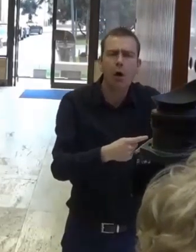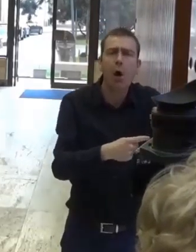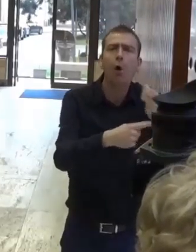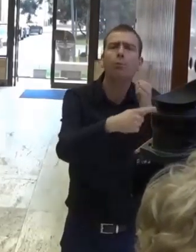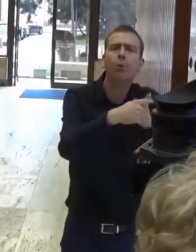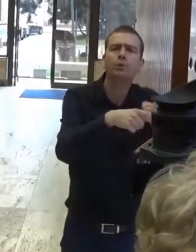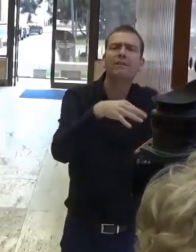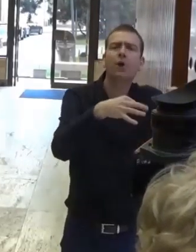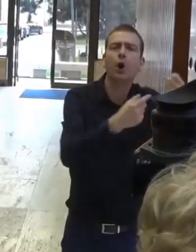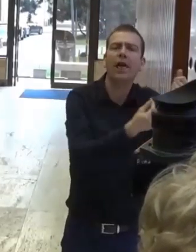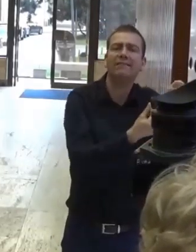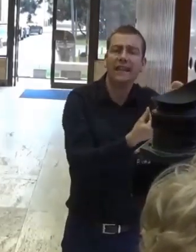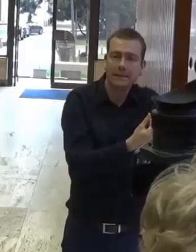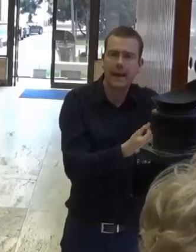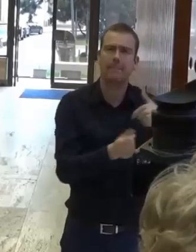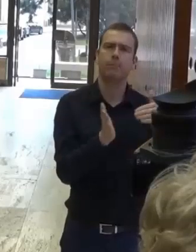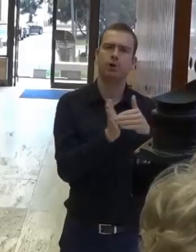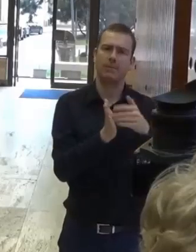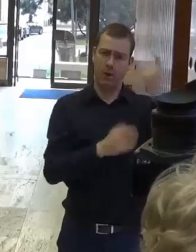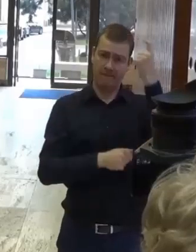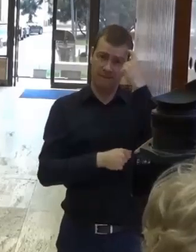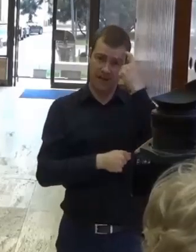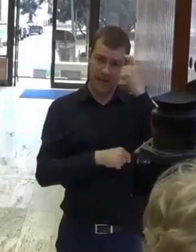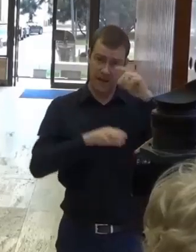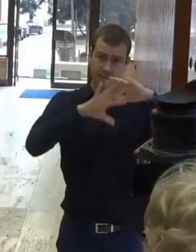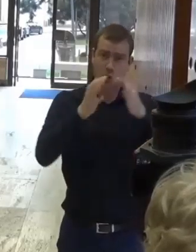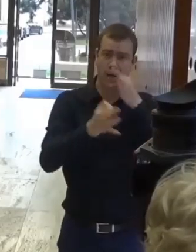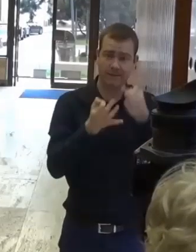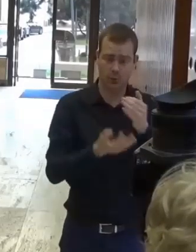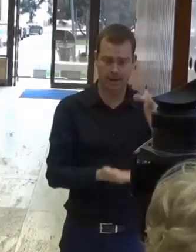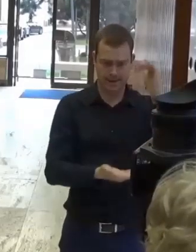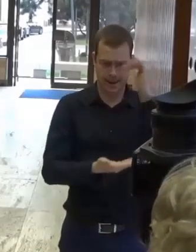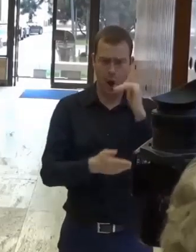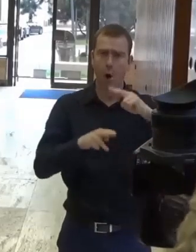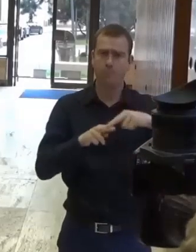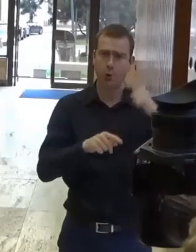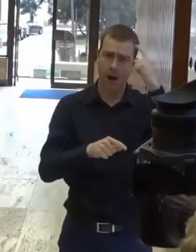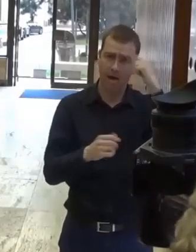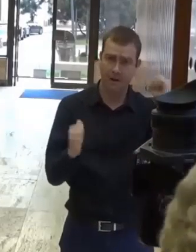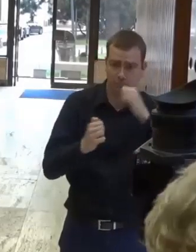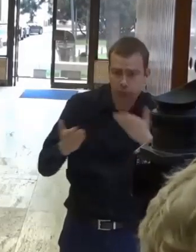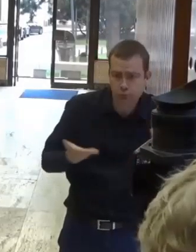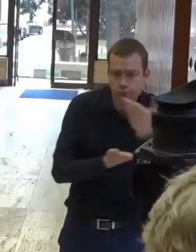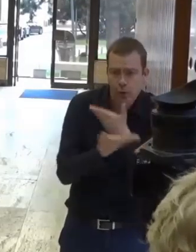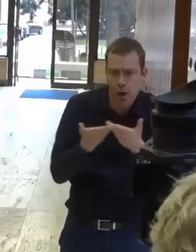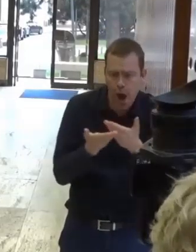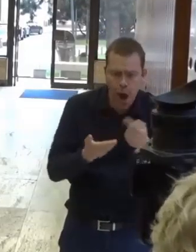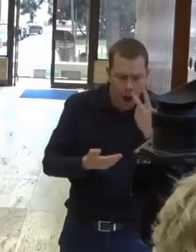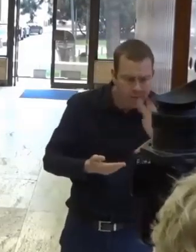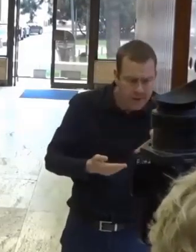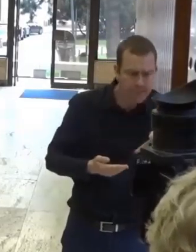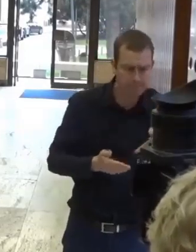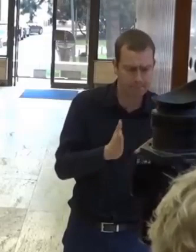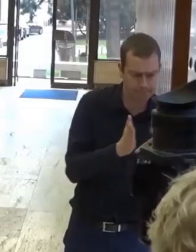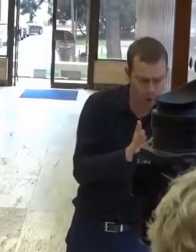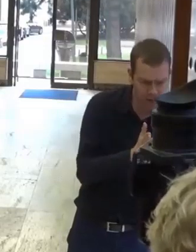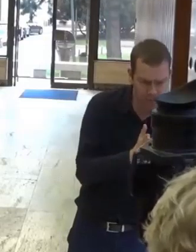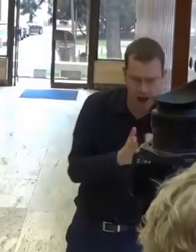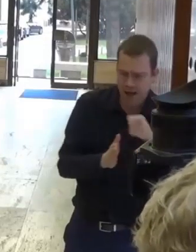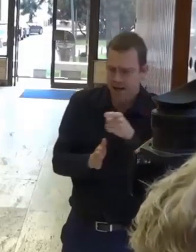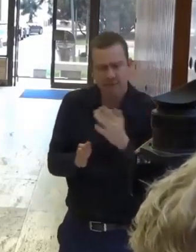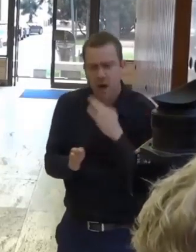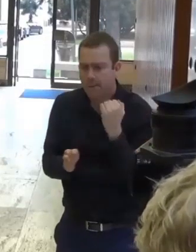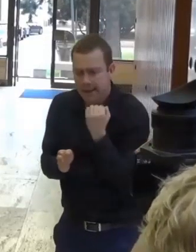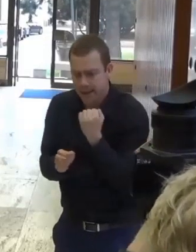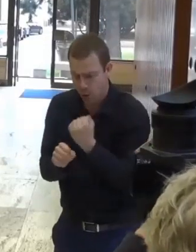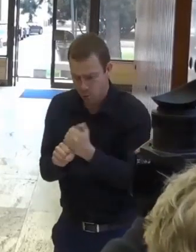spravíme revíziu toho, čo je potrebné a čo je urgentné. A na základe toho tieto peniaze presmerujeme tam,